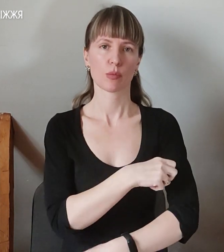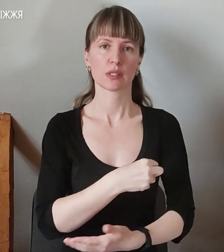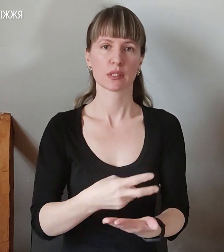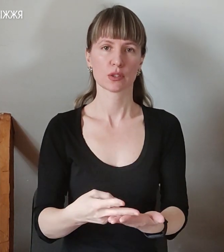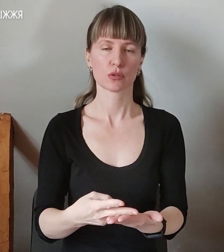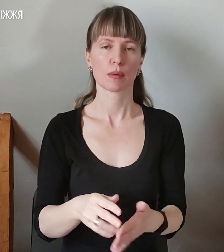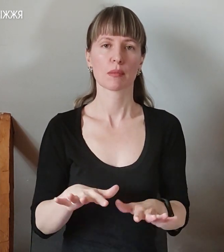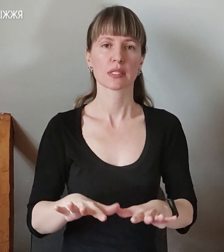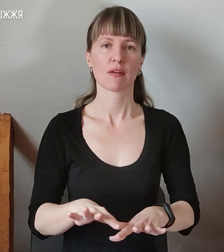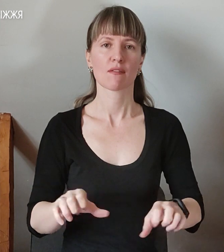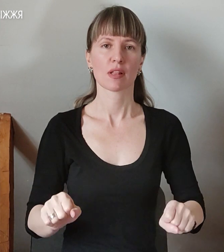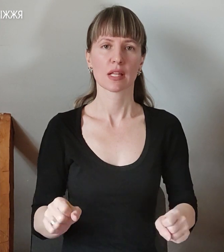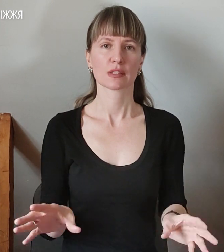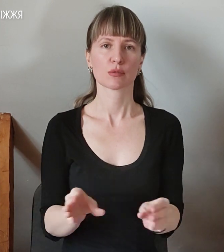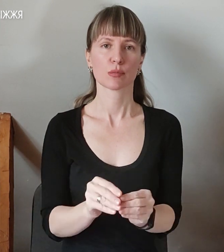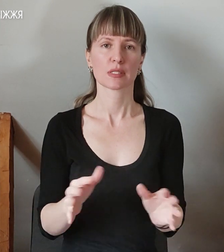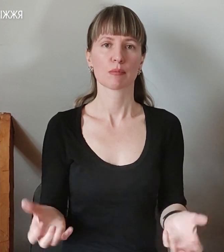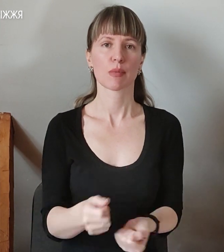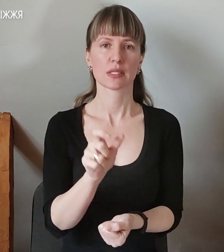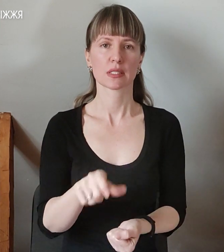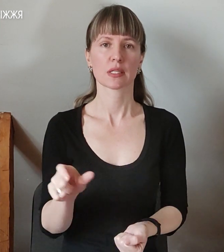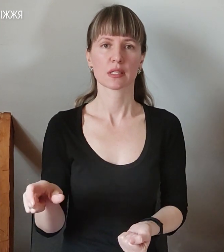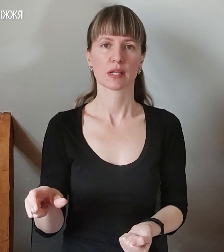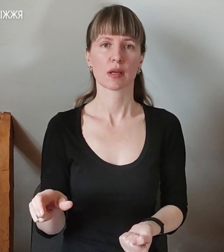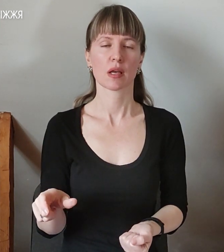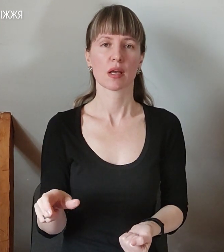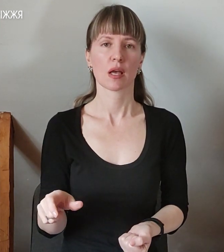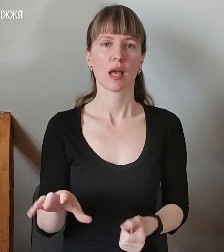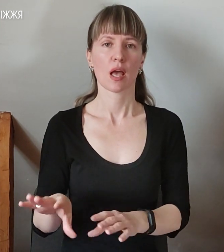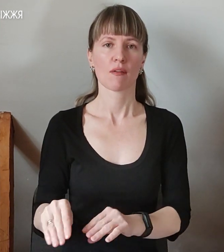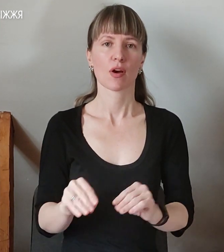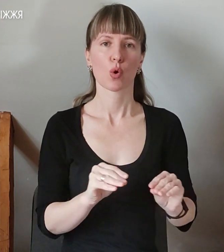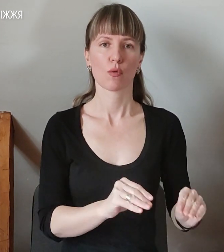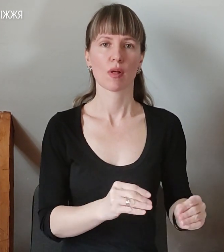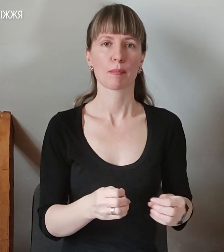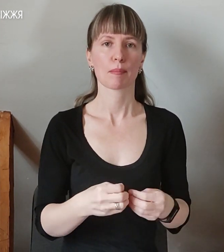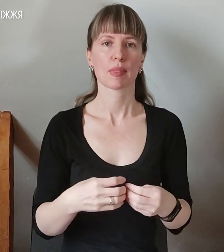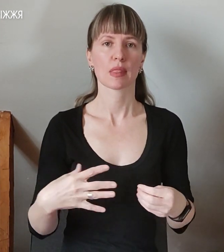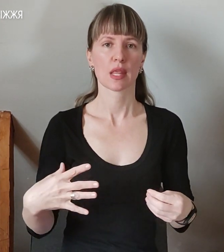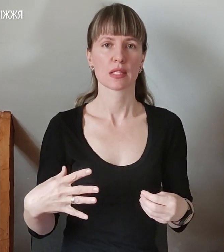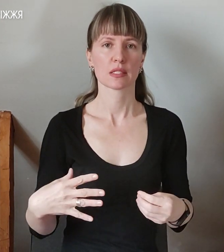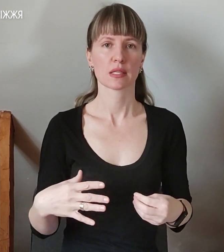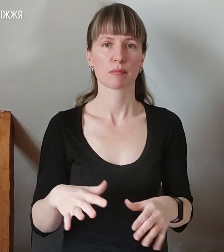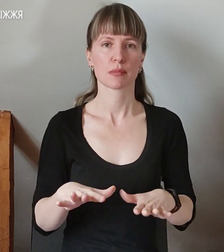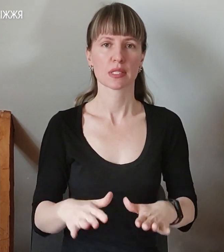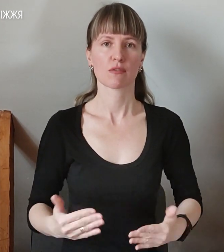Місцева влада спільно з рятувальниками евакуювала 15 місцевих жителів.